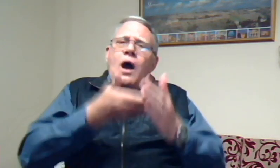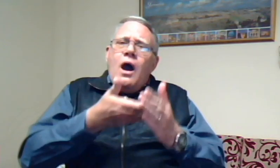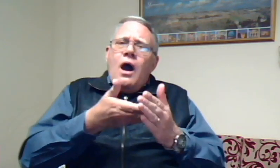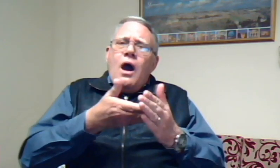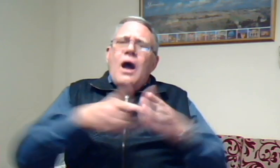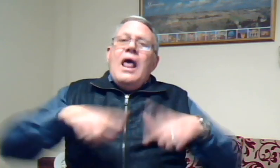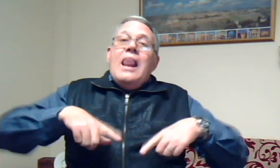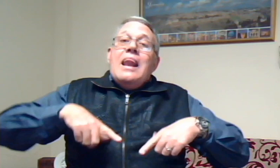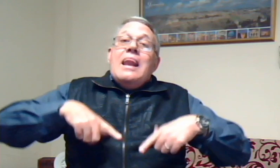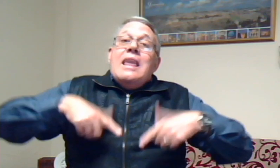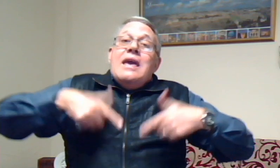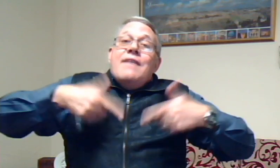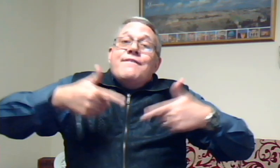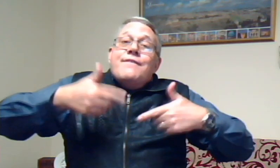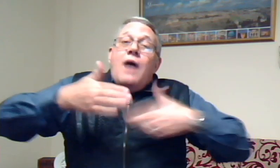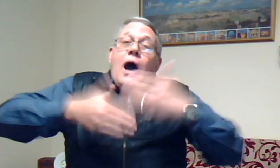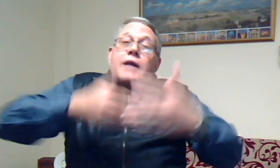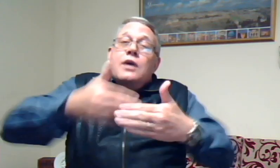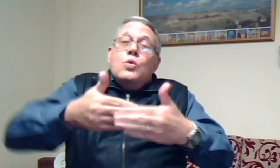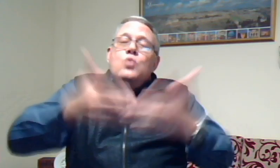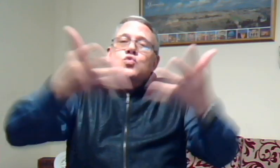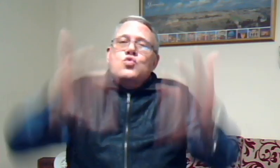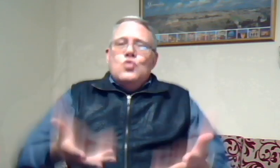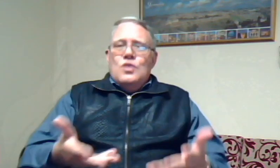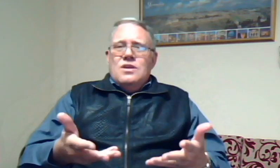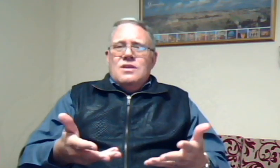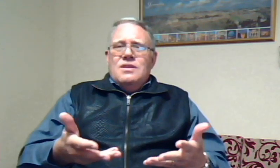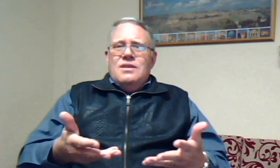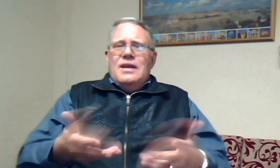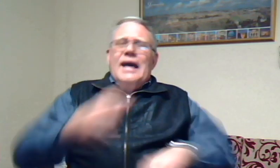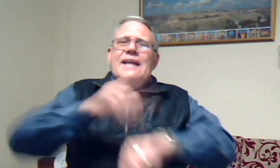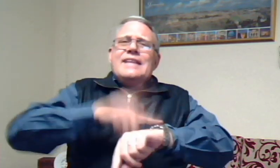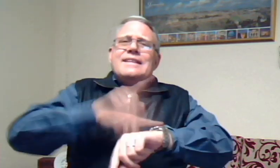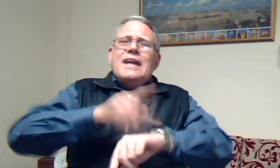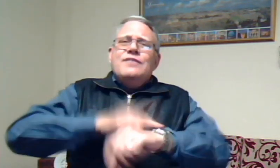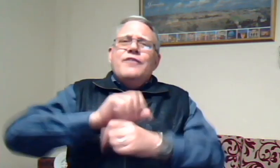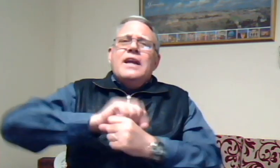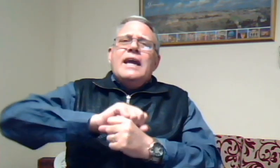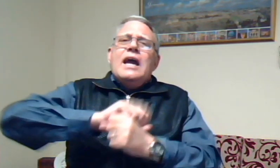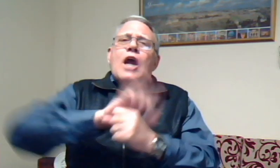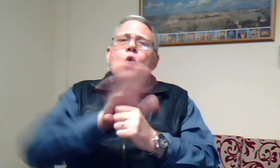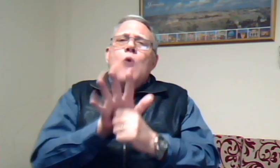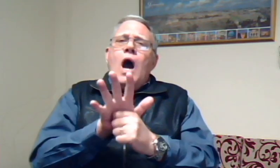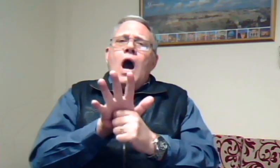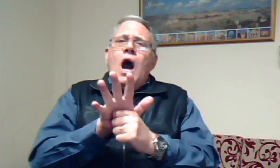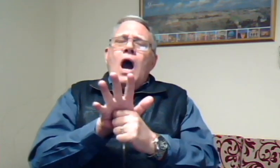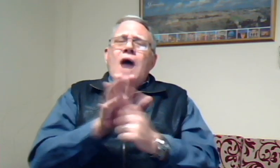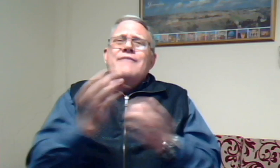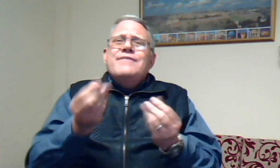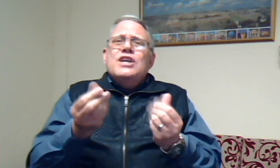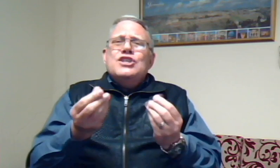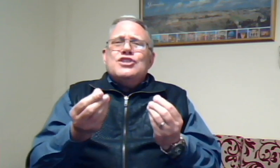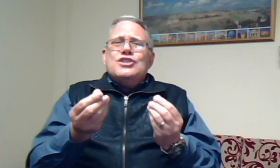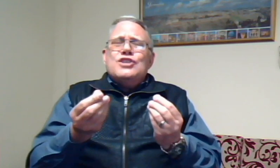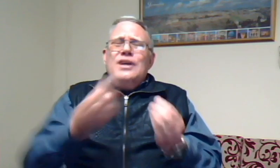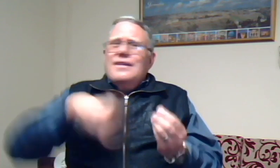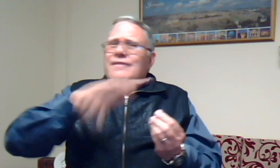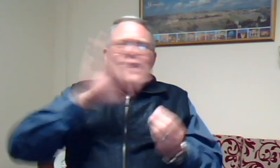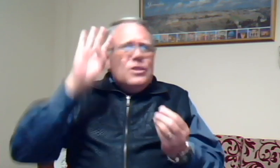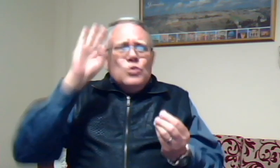leef an hoe in die tyd van die corona virus weet ons